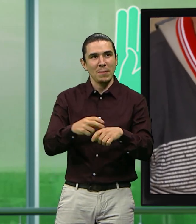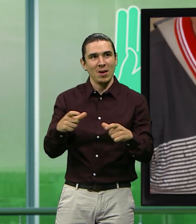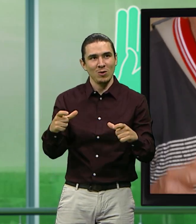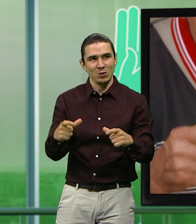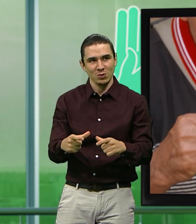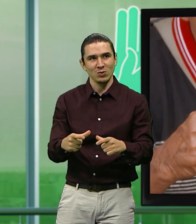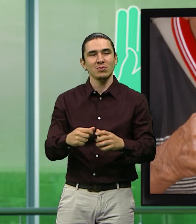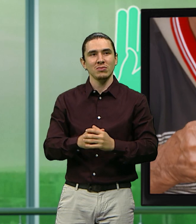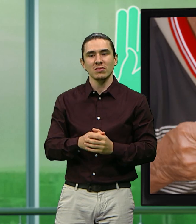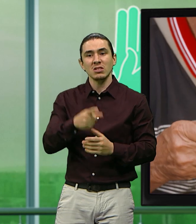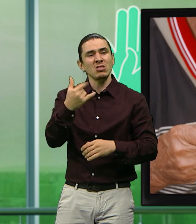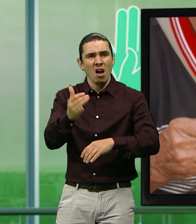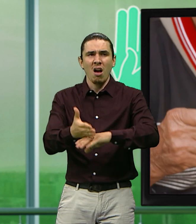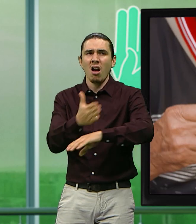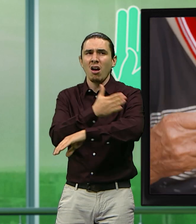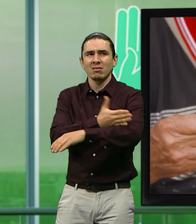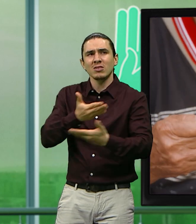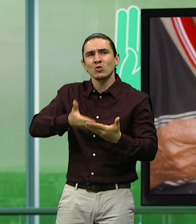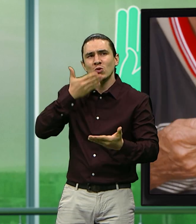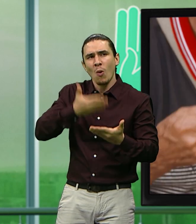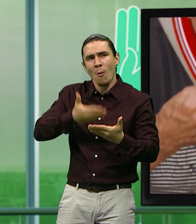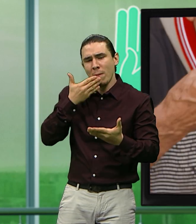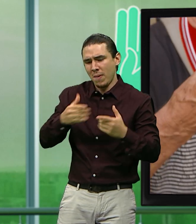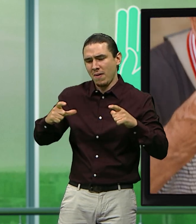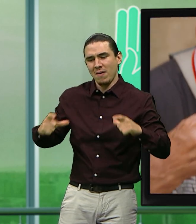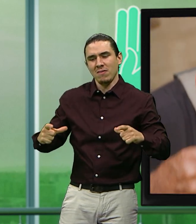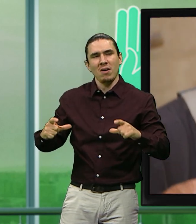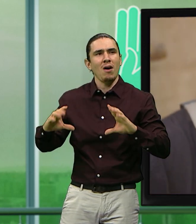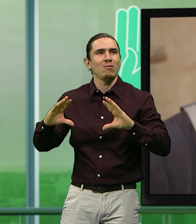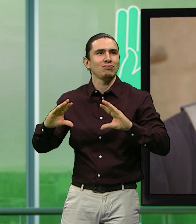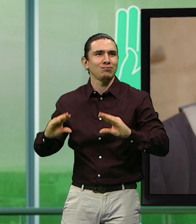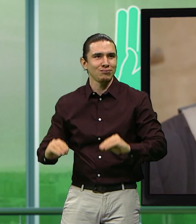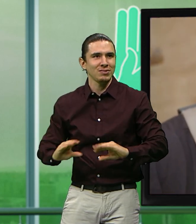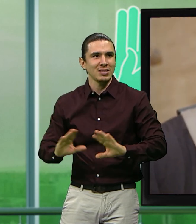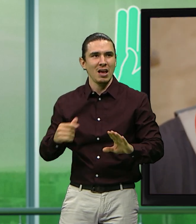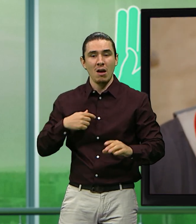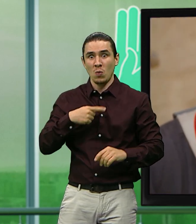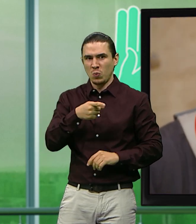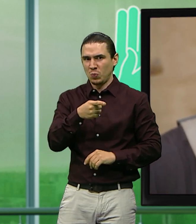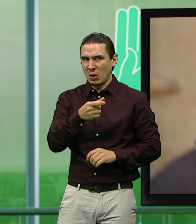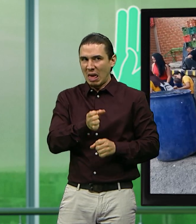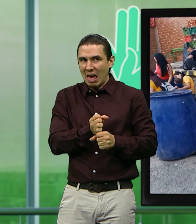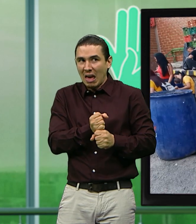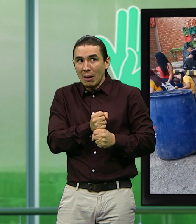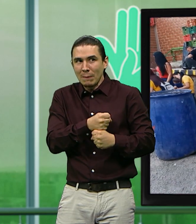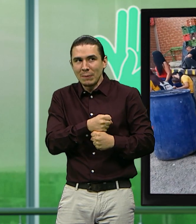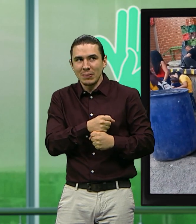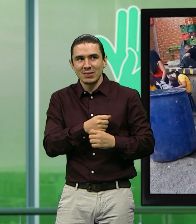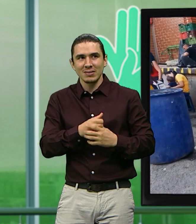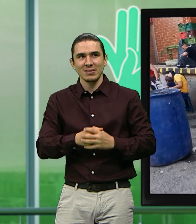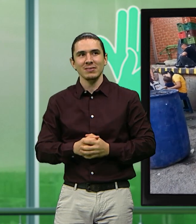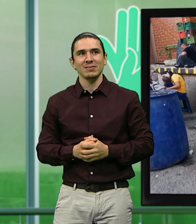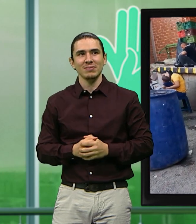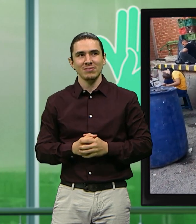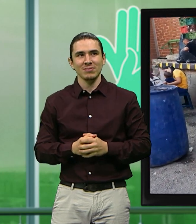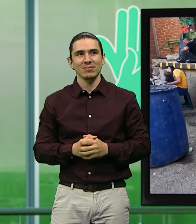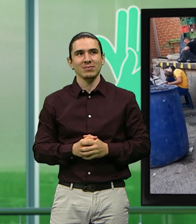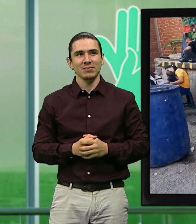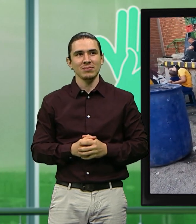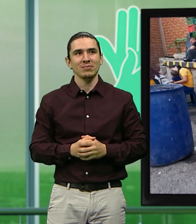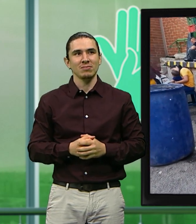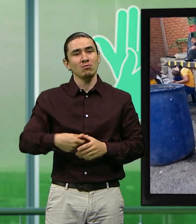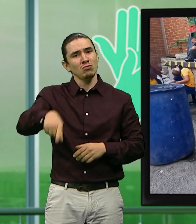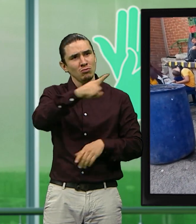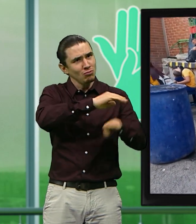ya te habías tomado una sopa gigantesca. Mejor dicho, están todos desnutridos donde las churris. Estamos realmente invitados.